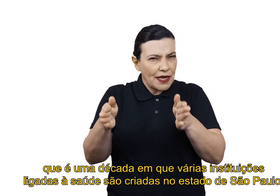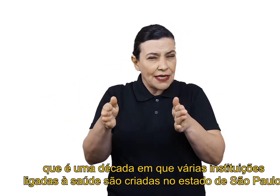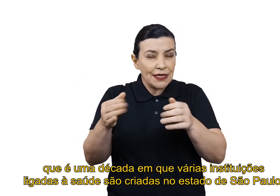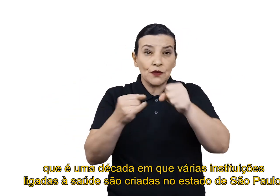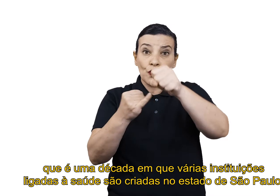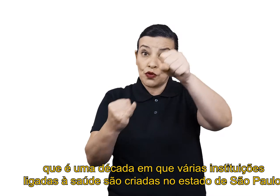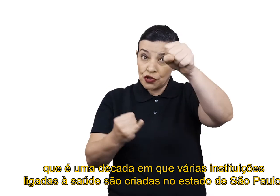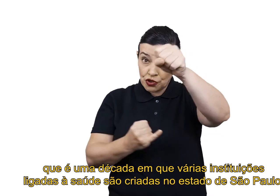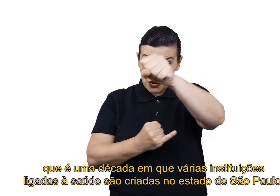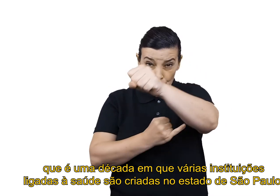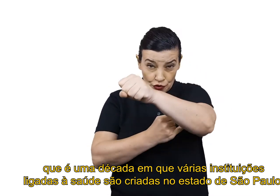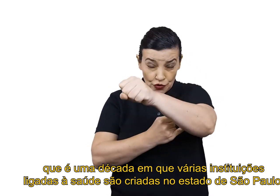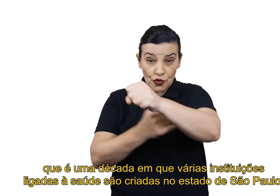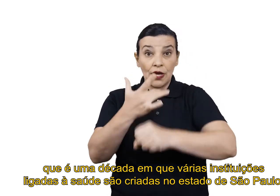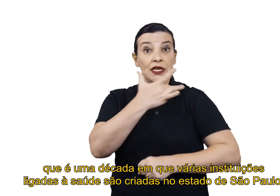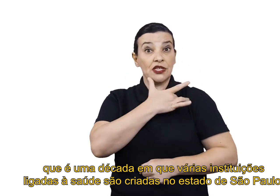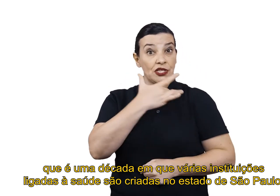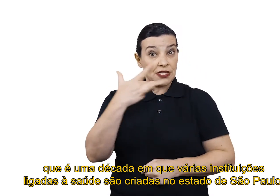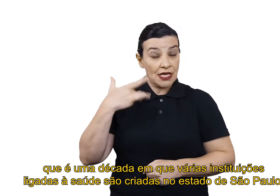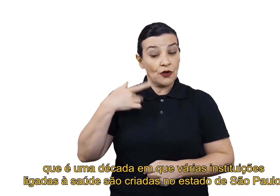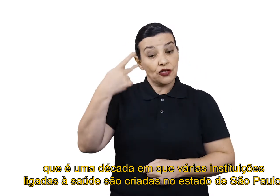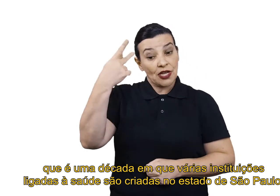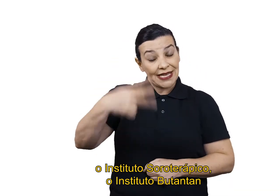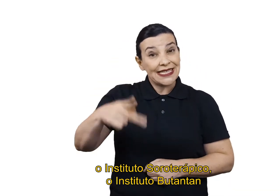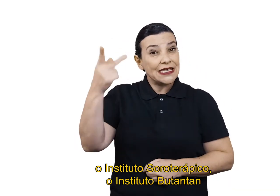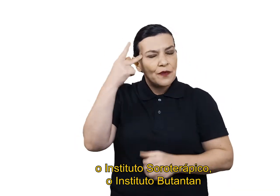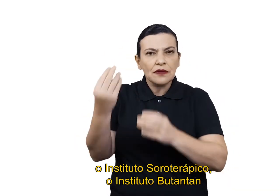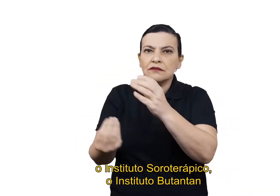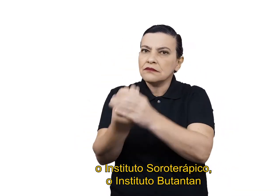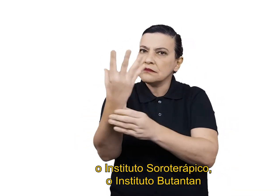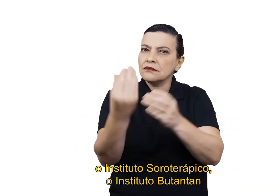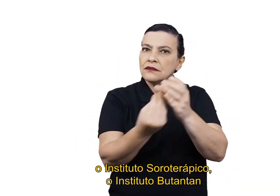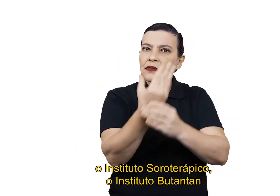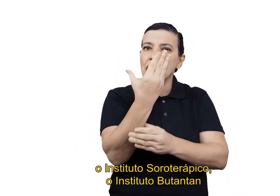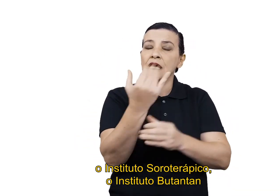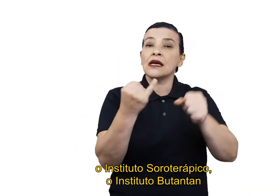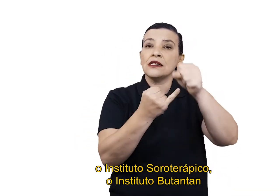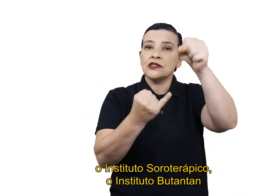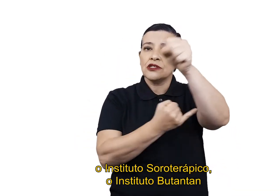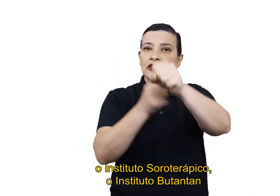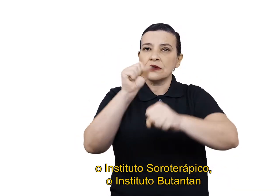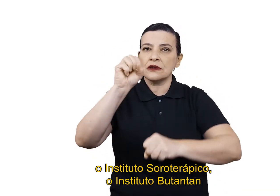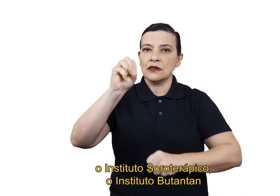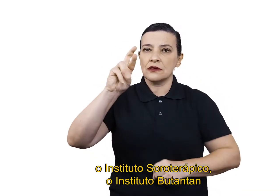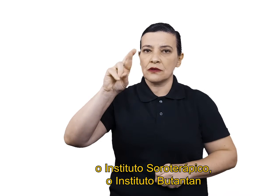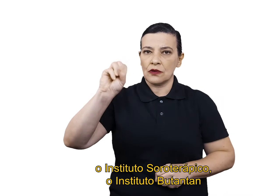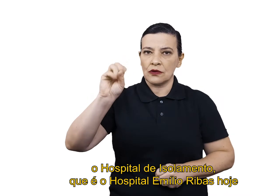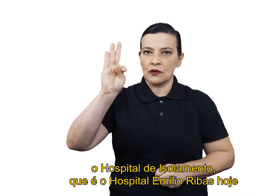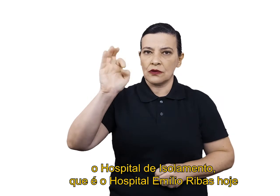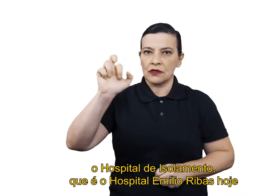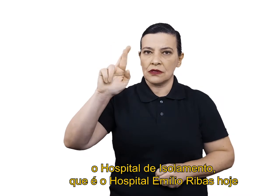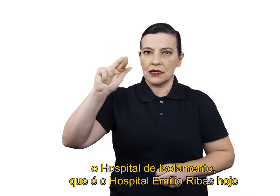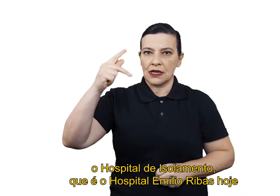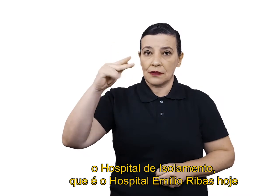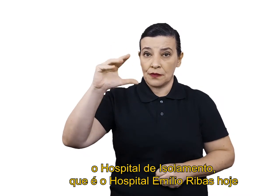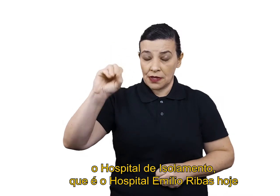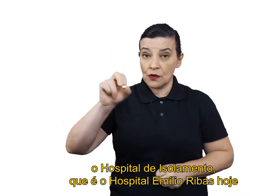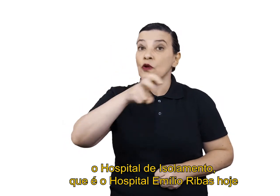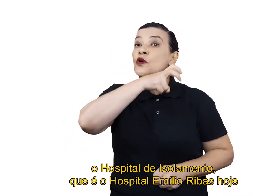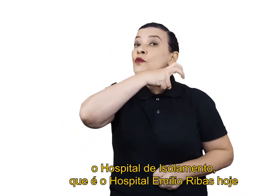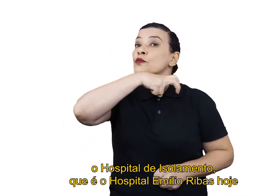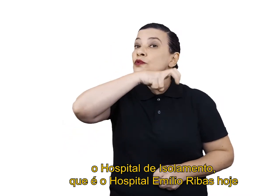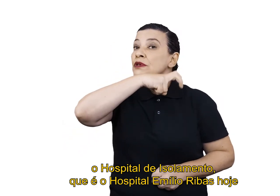várias instituições ligadas à saúde são criadas no estado de São Paulo. O Instituto Sorum Terápico, o Instituto Butantan, o Hospital de